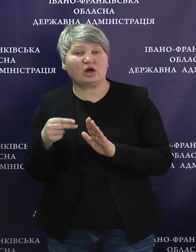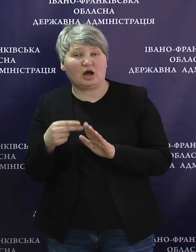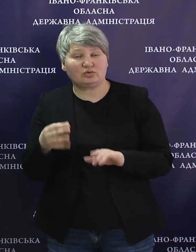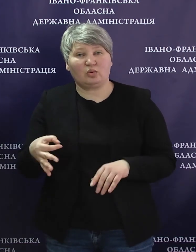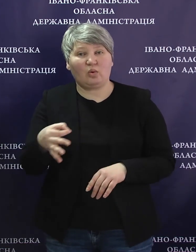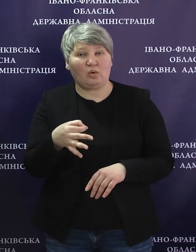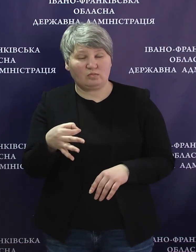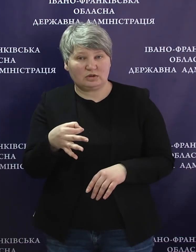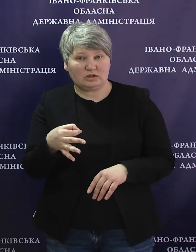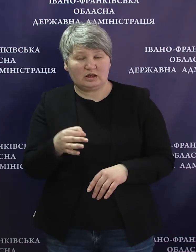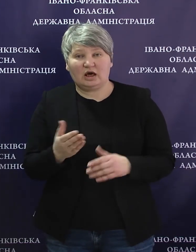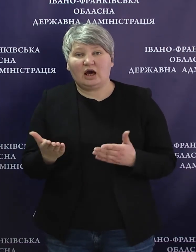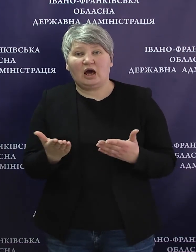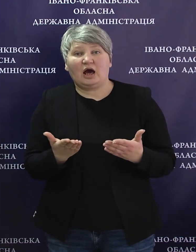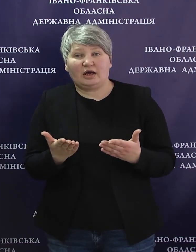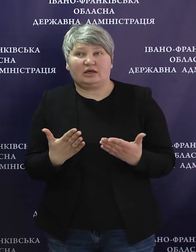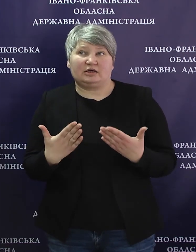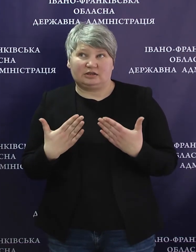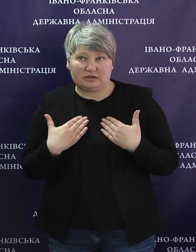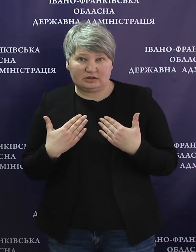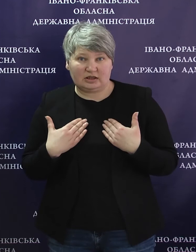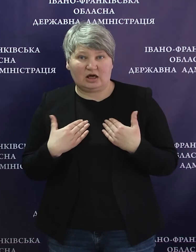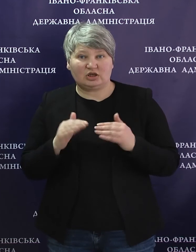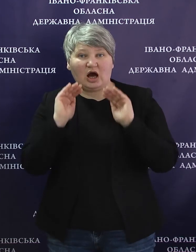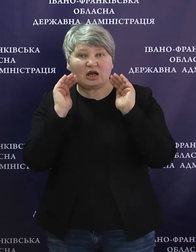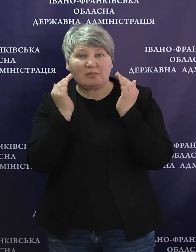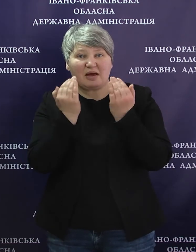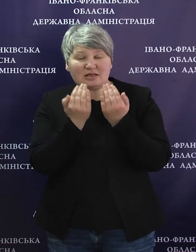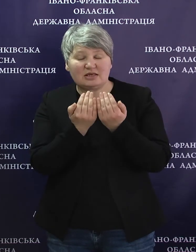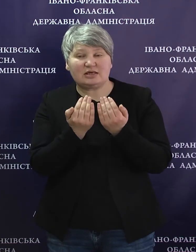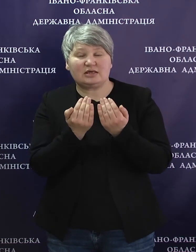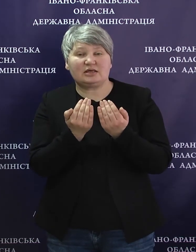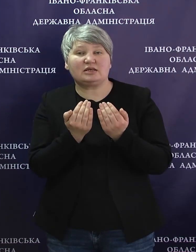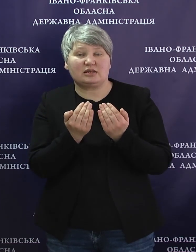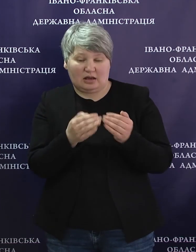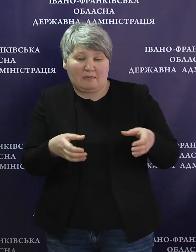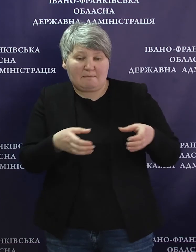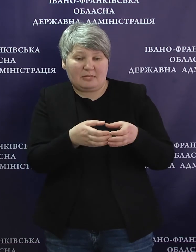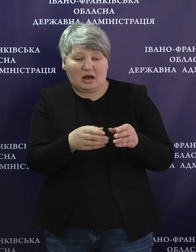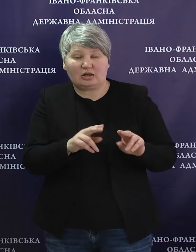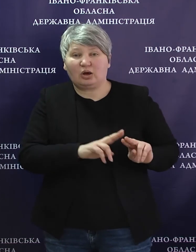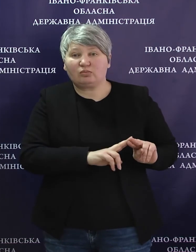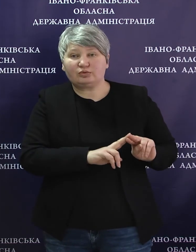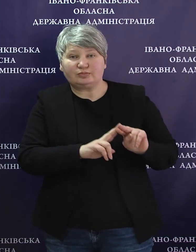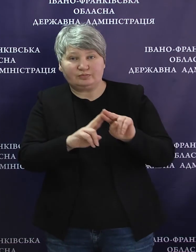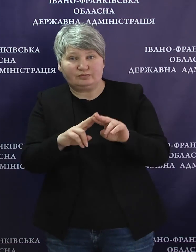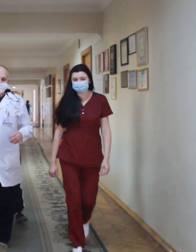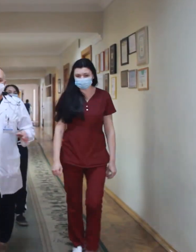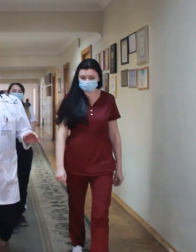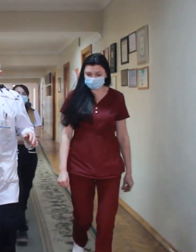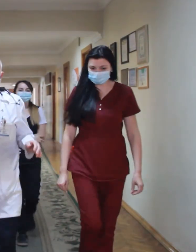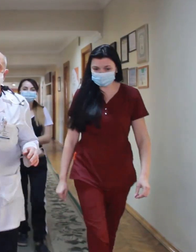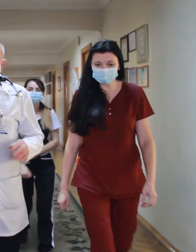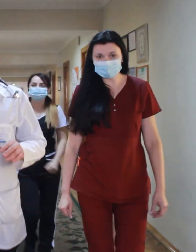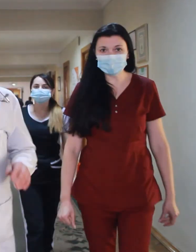області, які наша реанімаційна бригада буде транспортувати дітей до кордону.